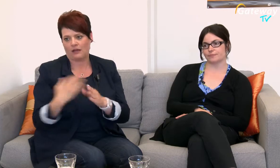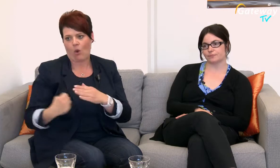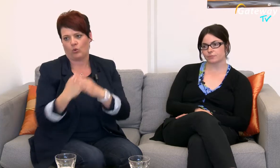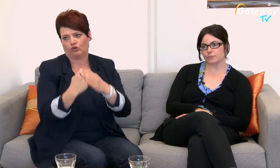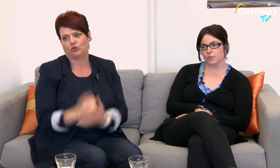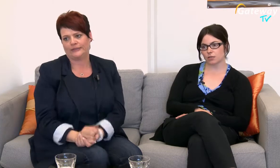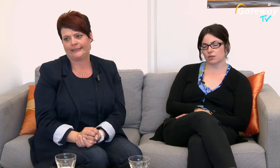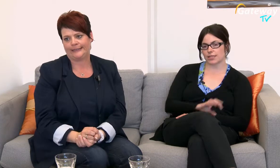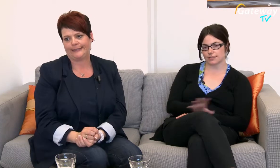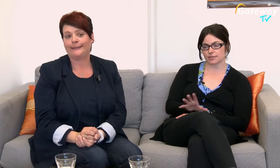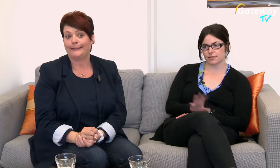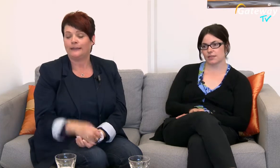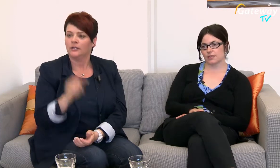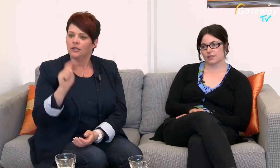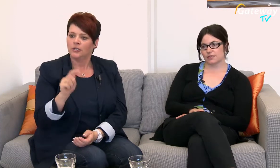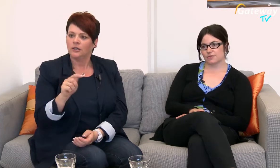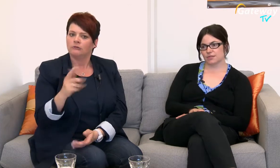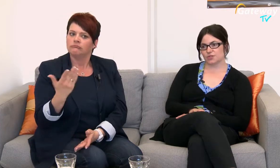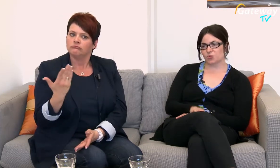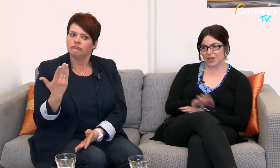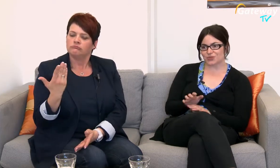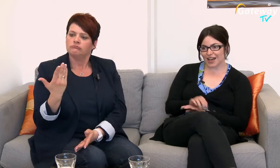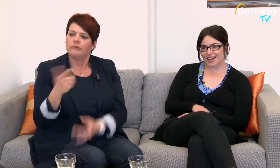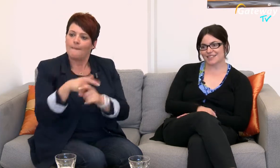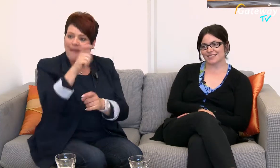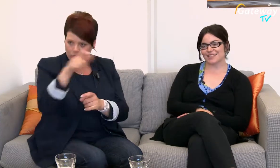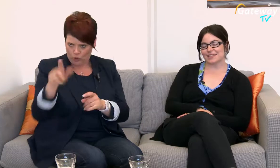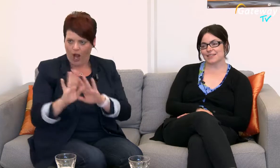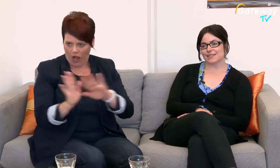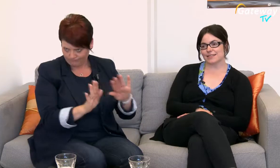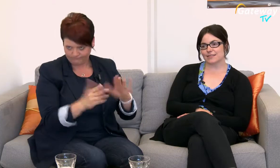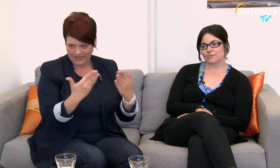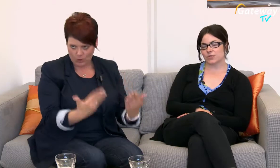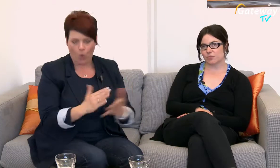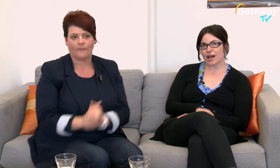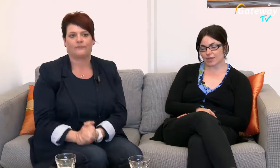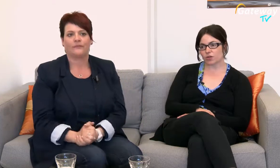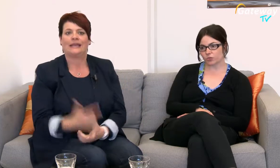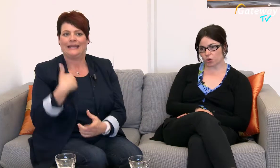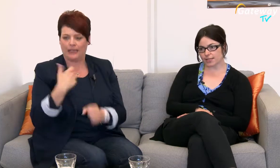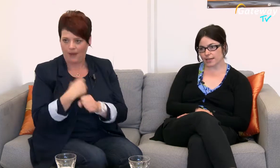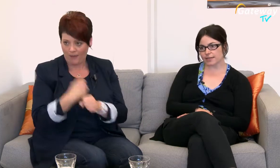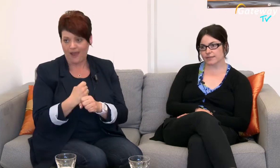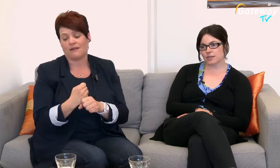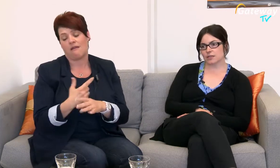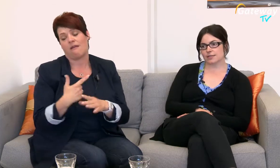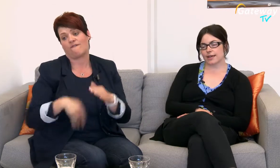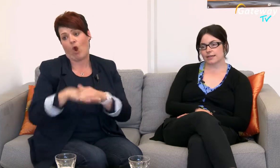Genau, das zum Personal letztendlich Und ich arbeite auch in Vollzeit Seit